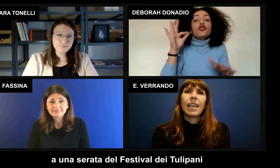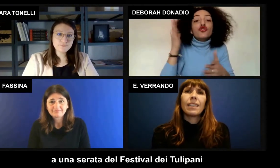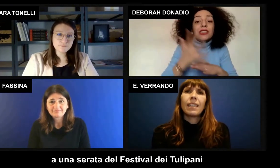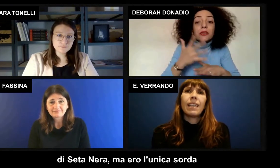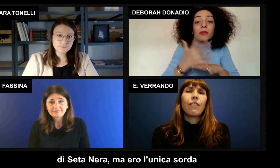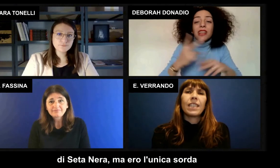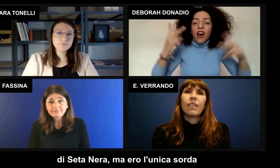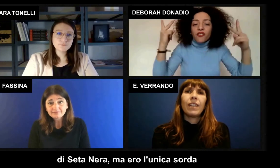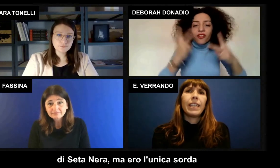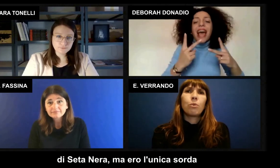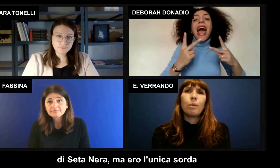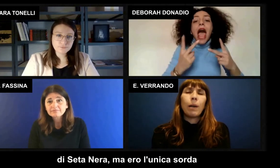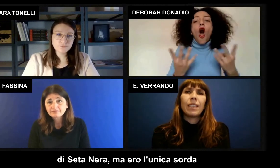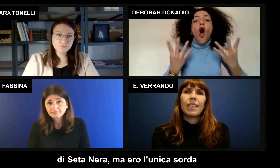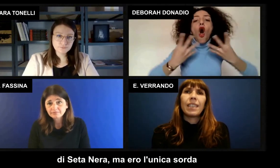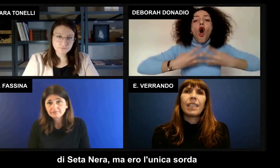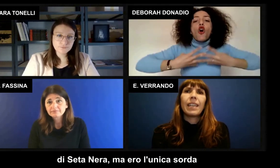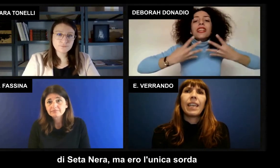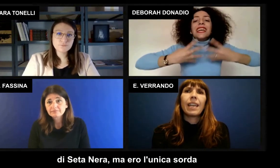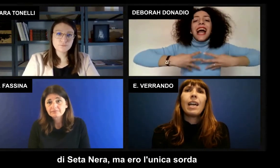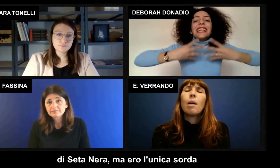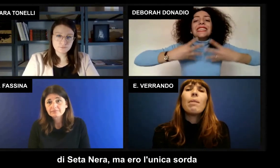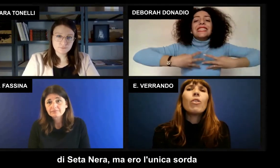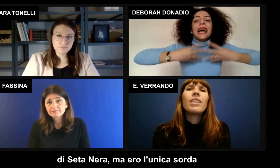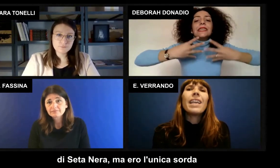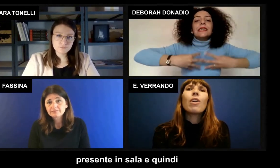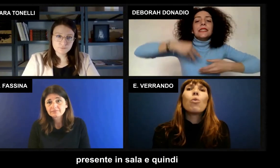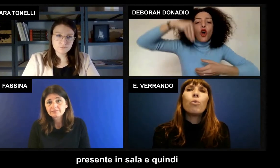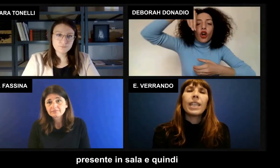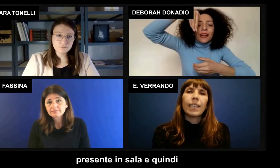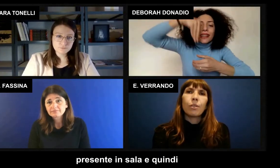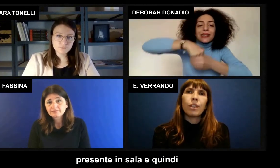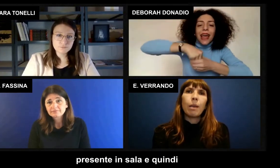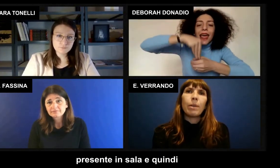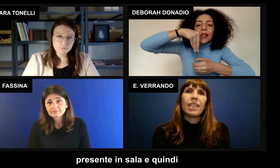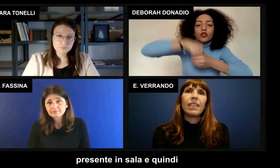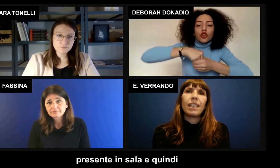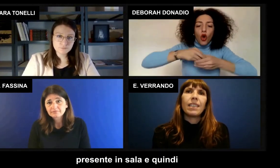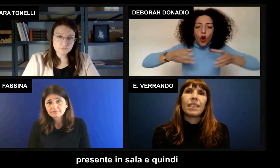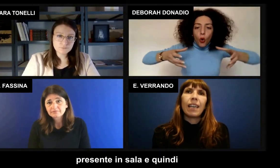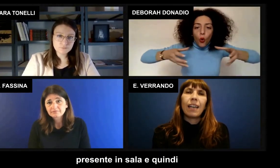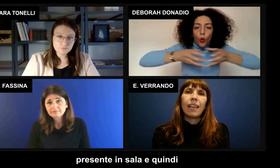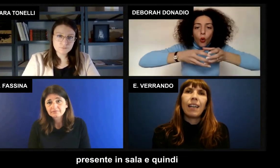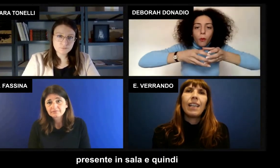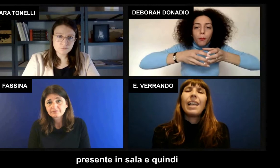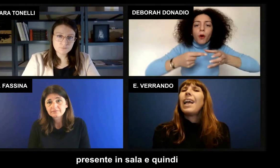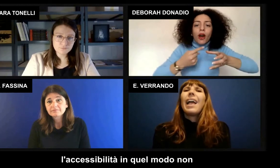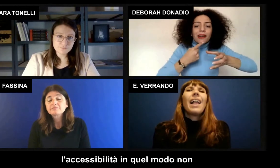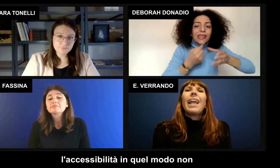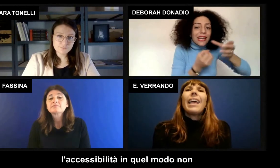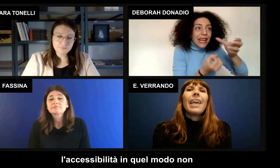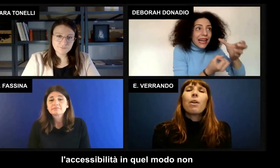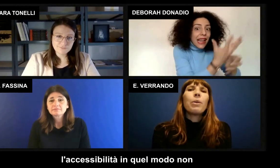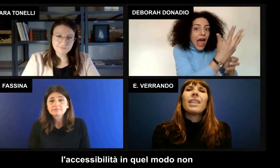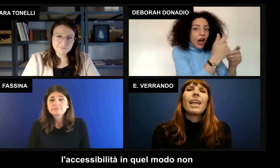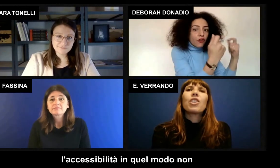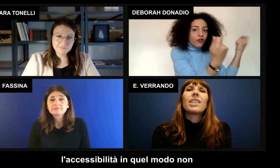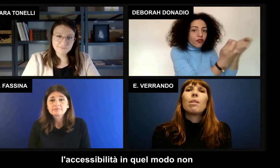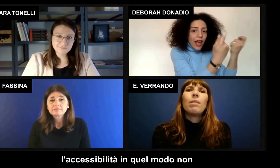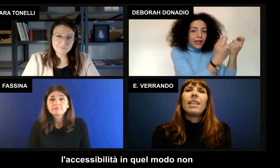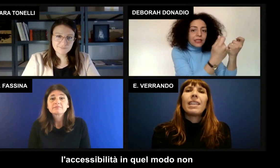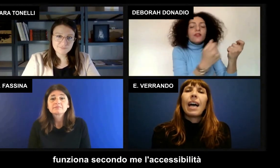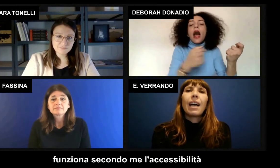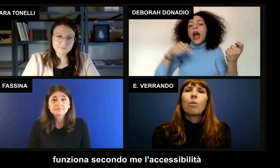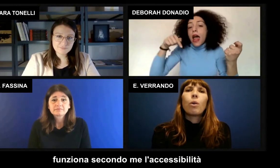una serata del festival dei tulipani di seta nera ma non ero l'unica sorda presente in sala e quindi l